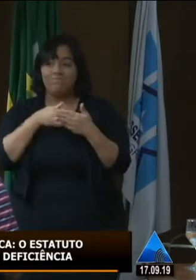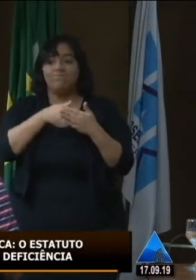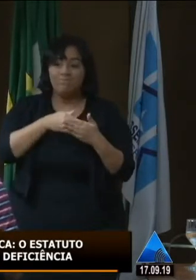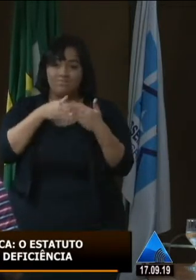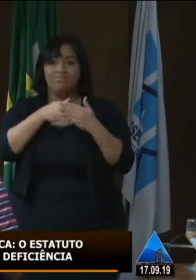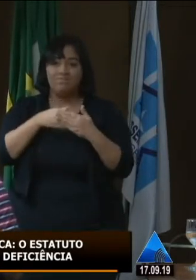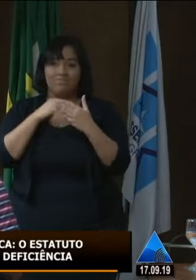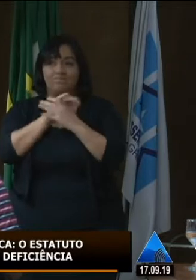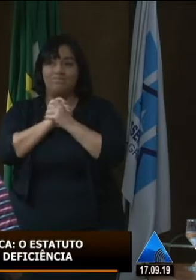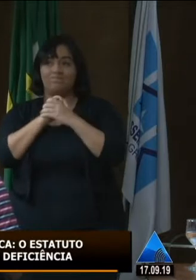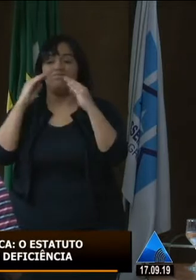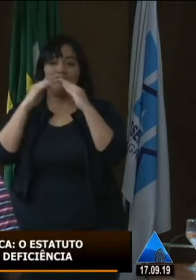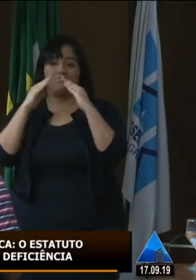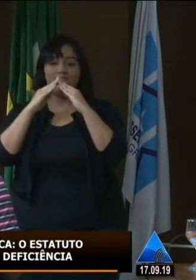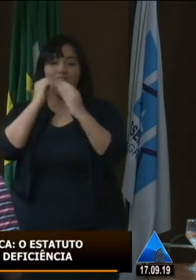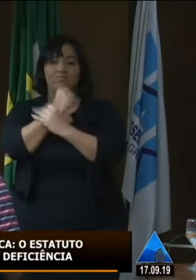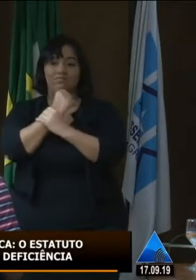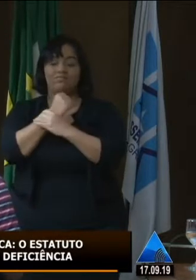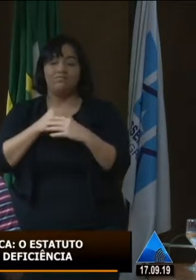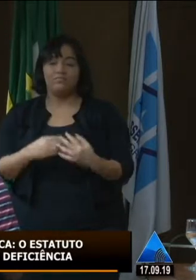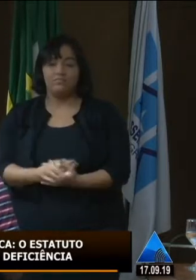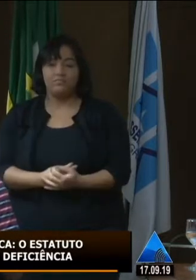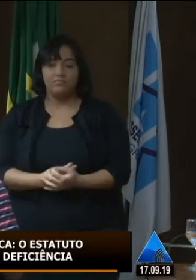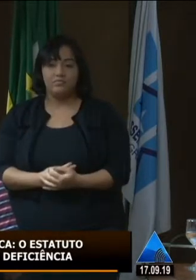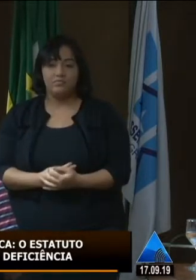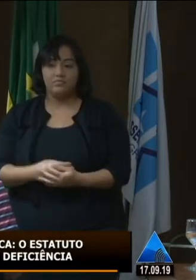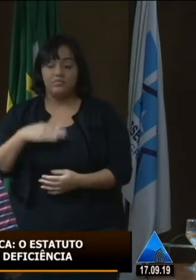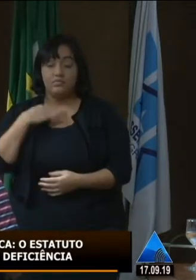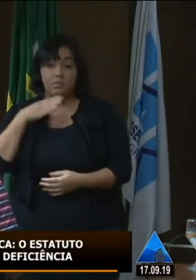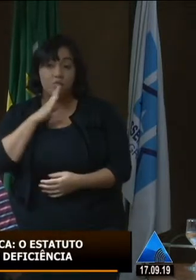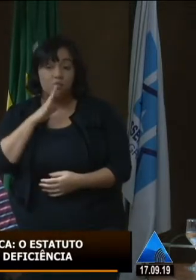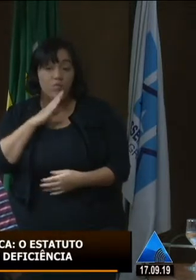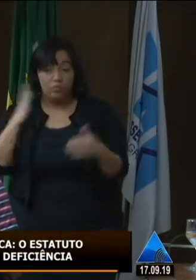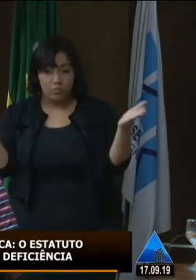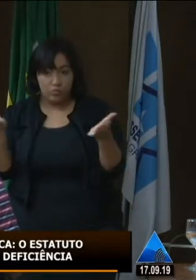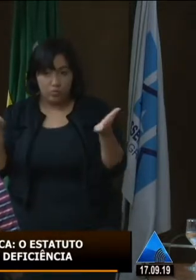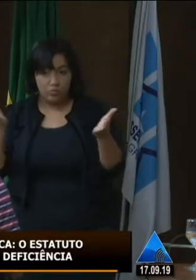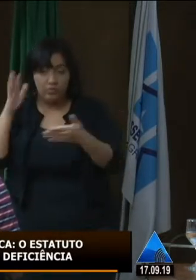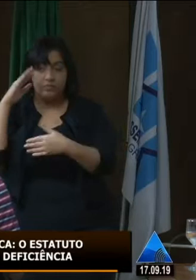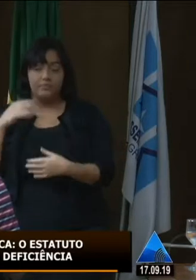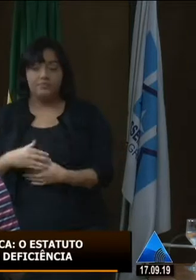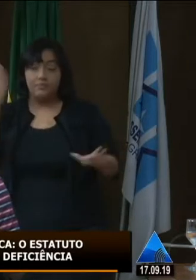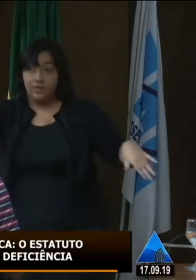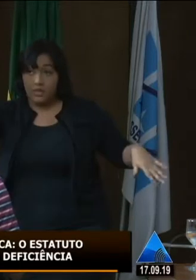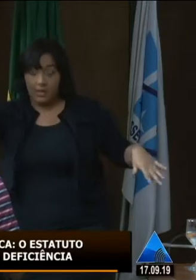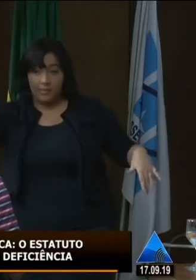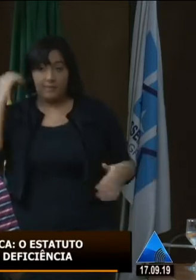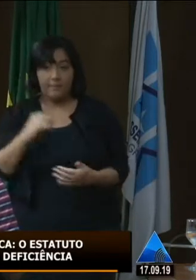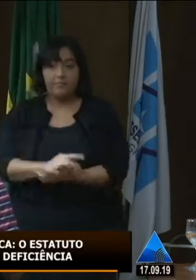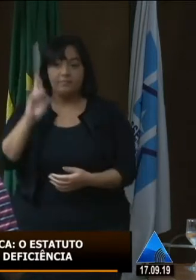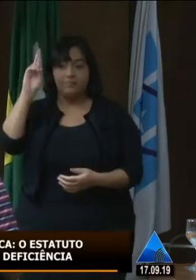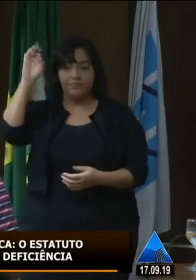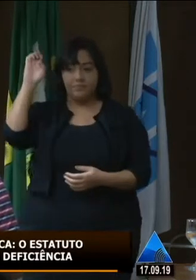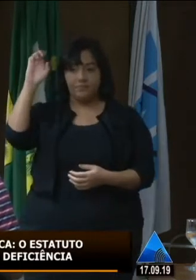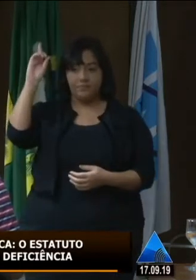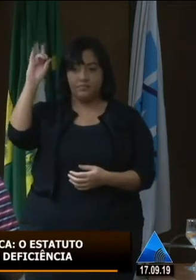suas casas, conheçam o seu bairro. Eu moro hoje na Praia da Redinha. Minha casa